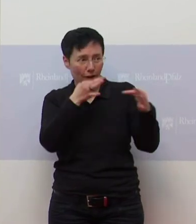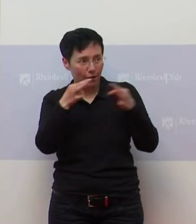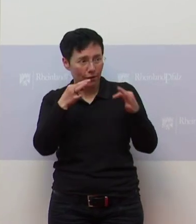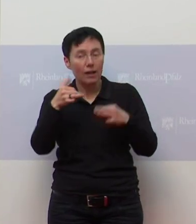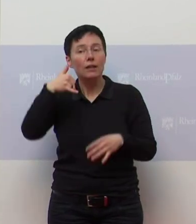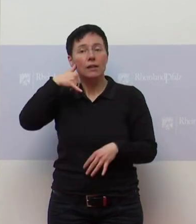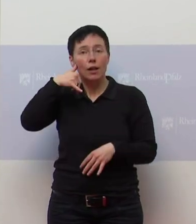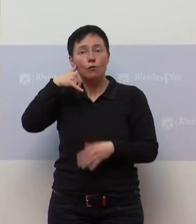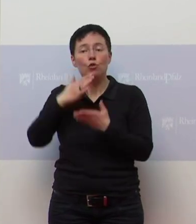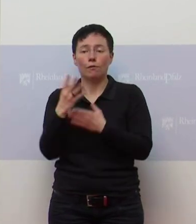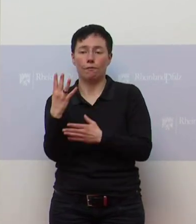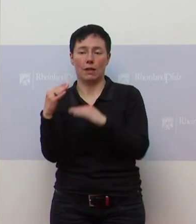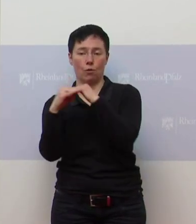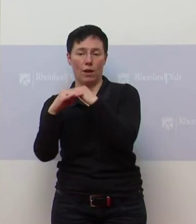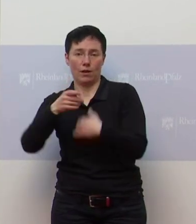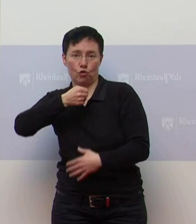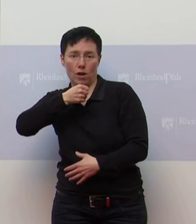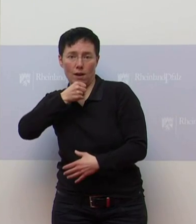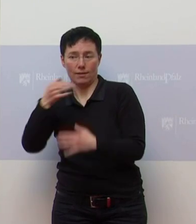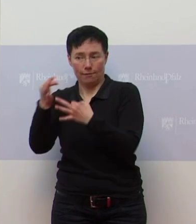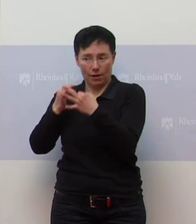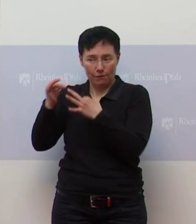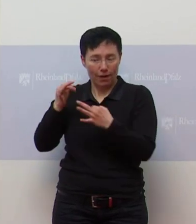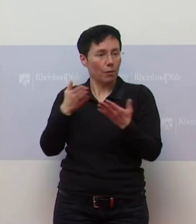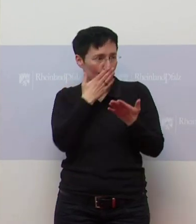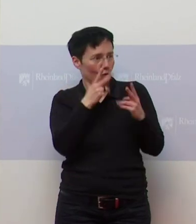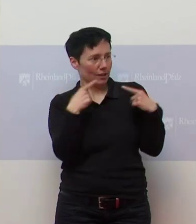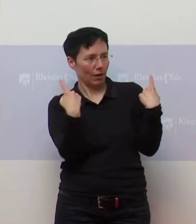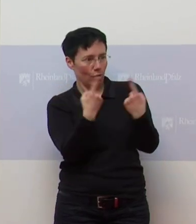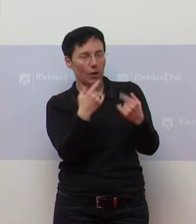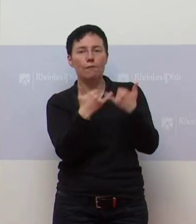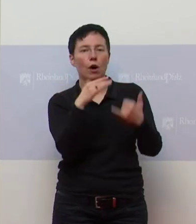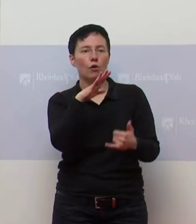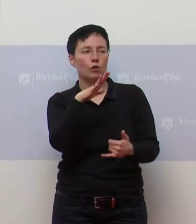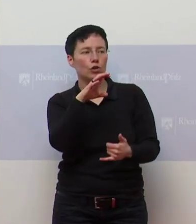bereits vier Kollegen angemeldet. Aber ich blicke jetzt mal in den Saal. Genau, Frau Scheible,